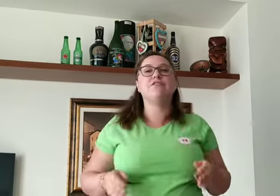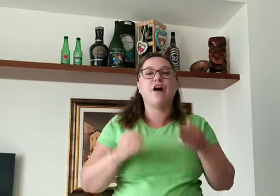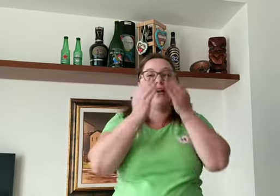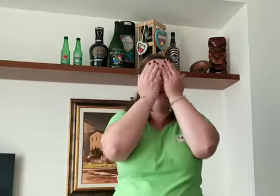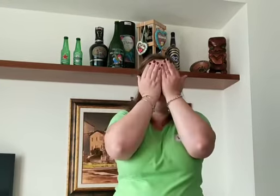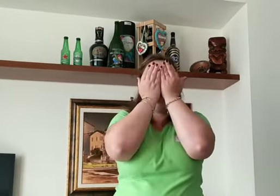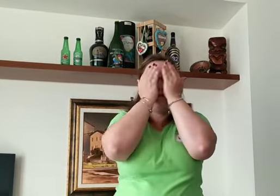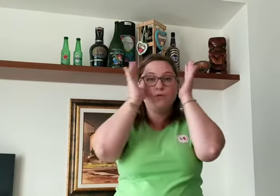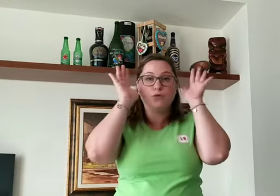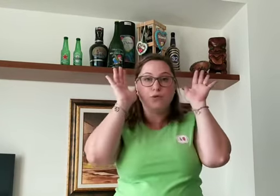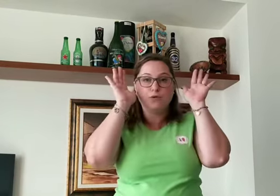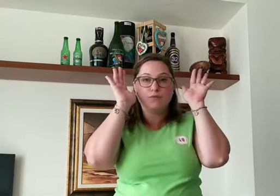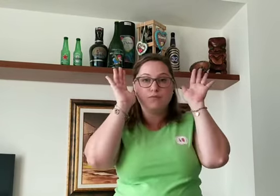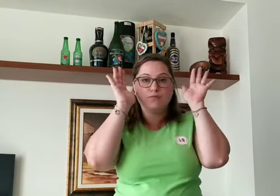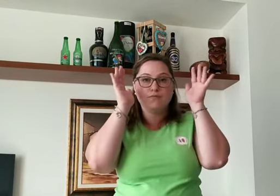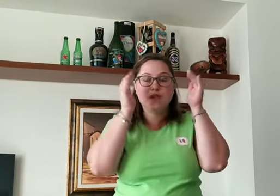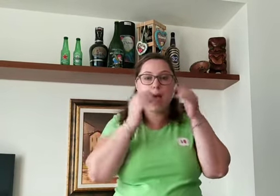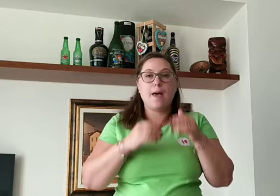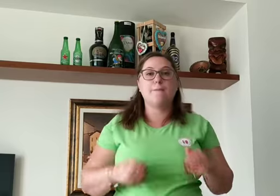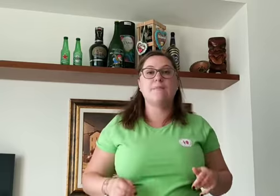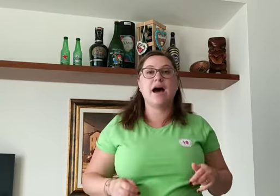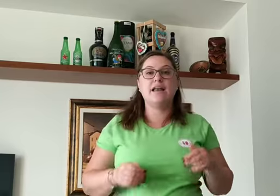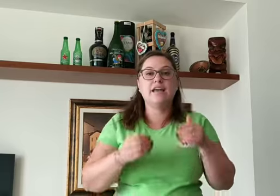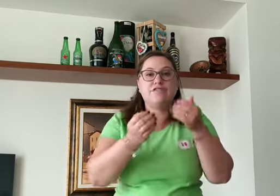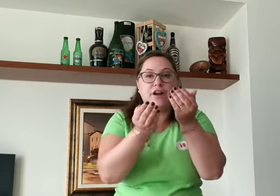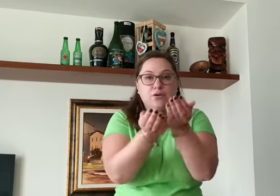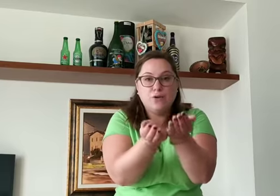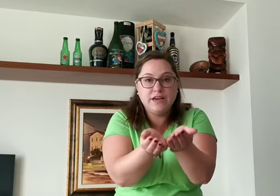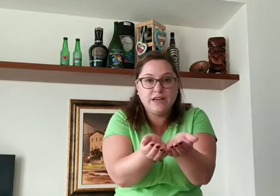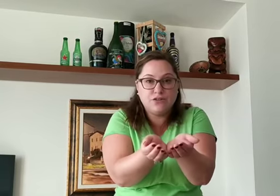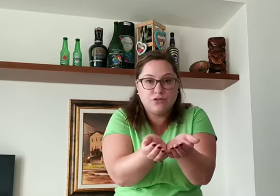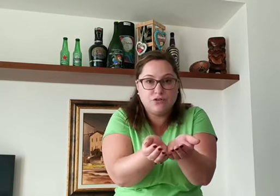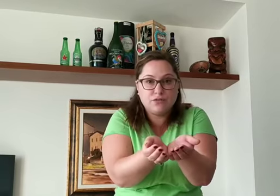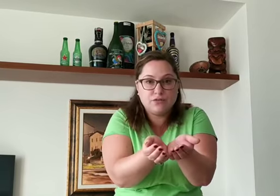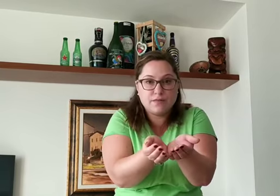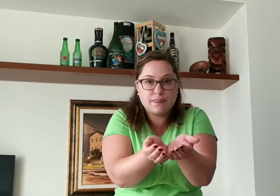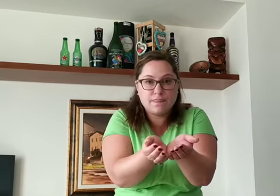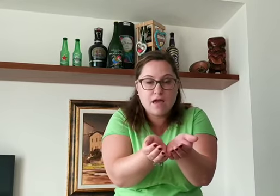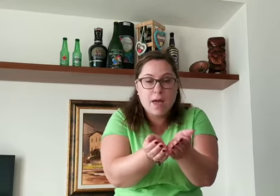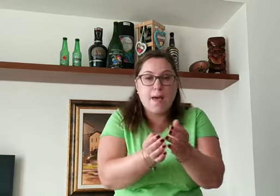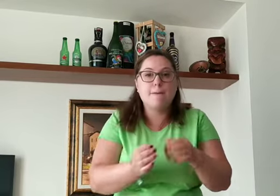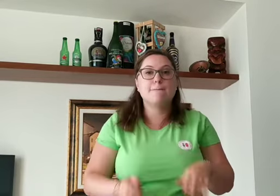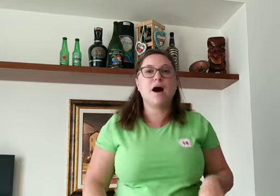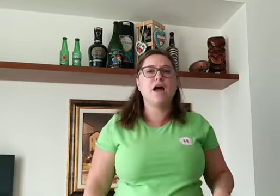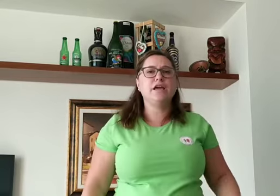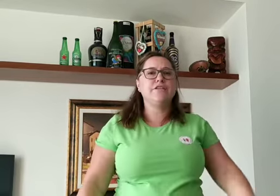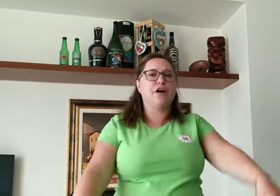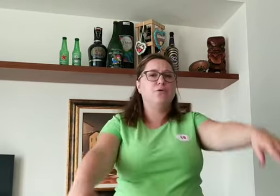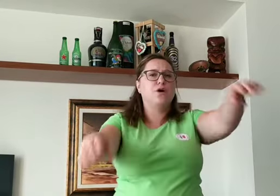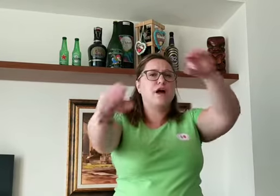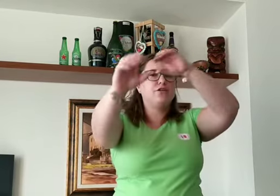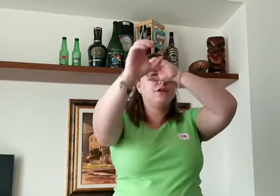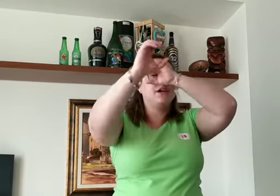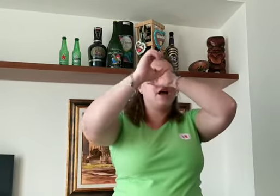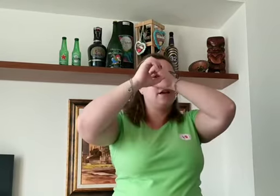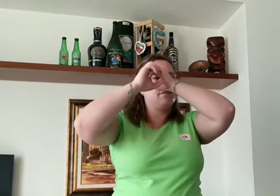che fanno cucù mani che fanno un nido mani che fanno un cannocchiale